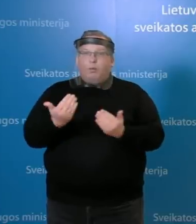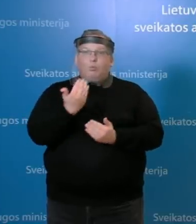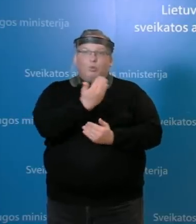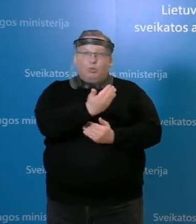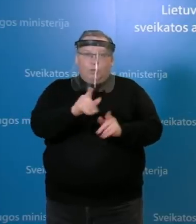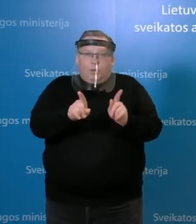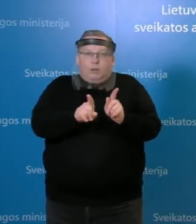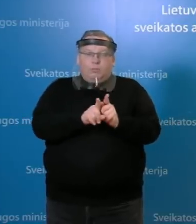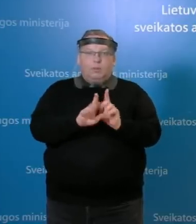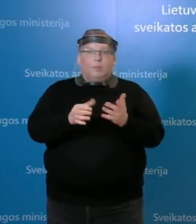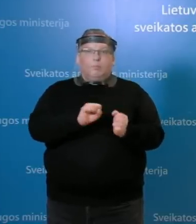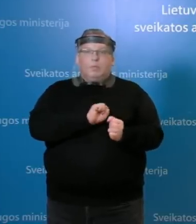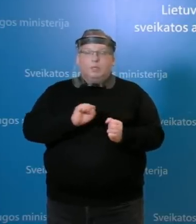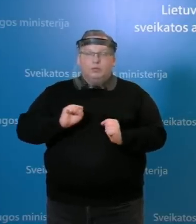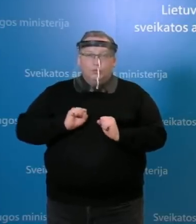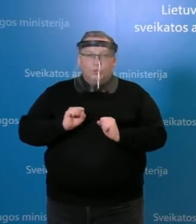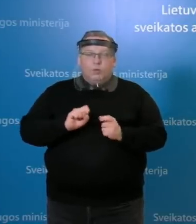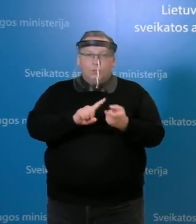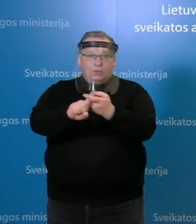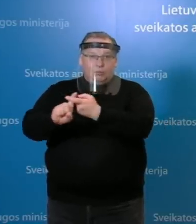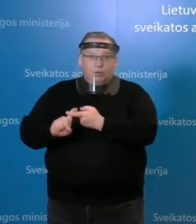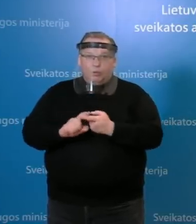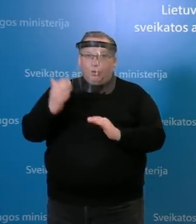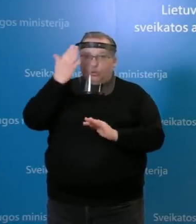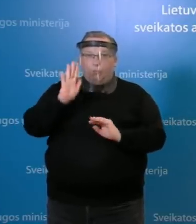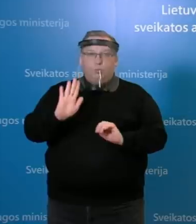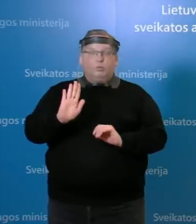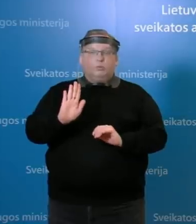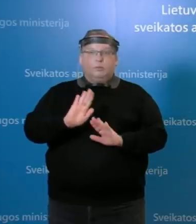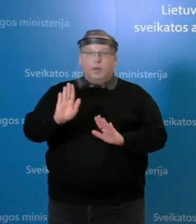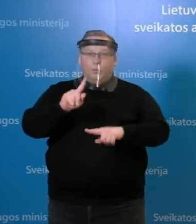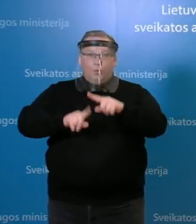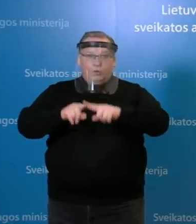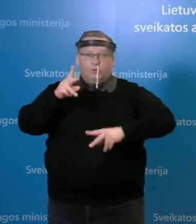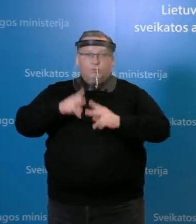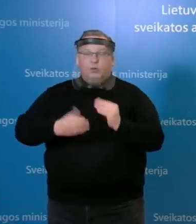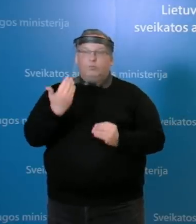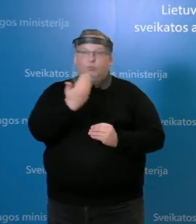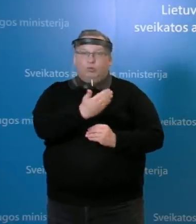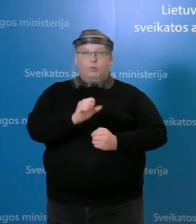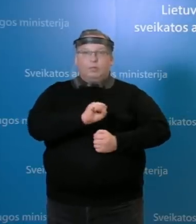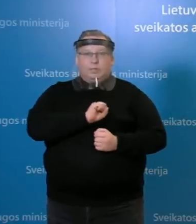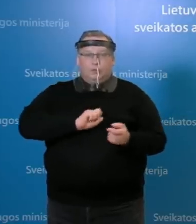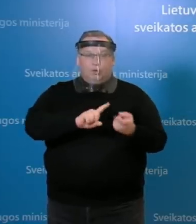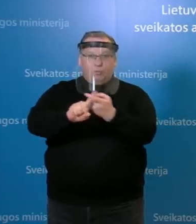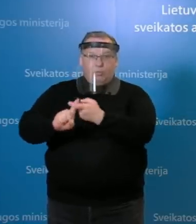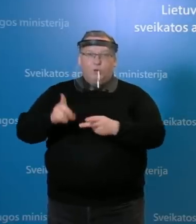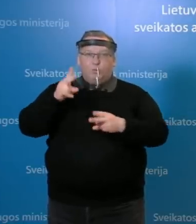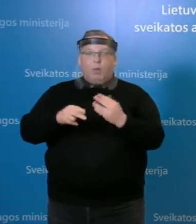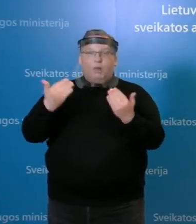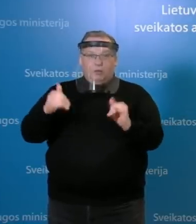epidemiologų nuomonė yra, nes Kvernelis sakė, kad tai bus ne politinis sprendimas, o epidemiologai nutarsi. Ar jau